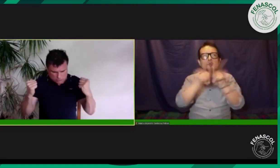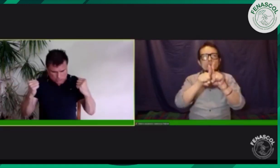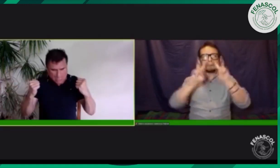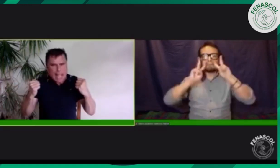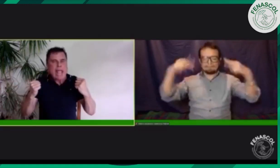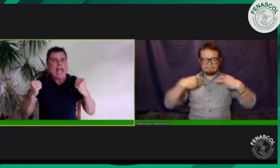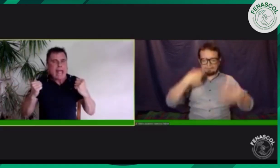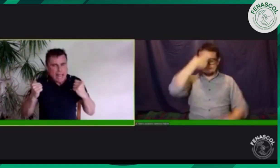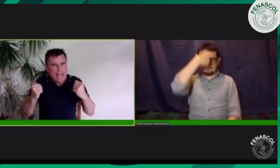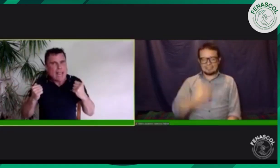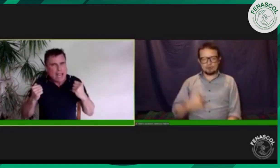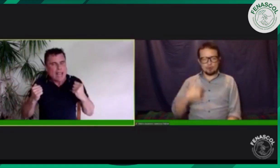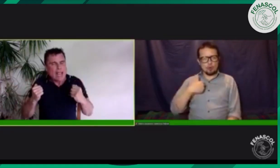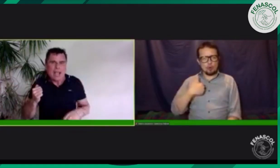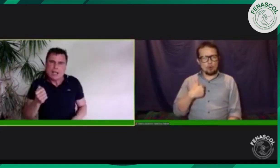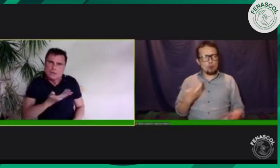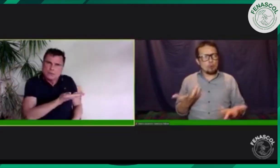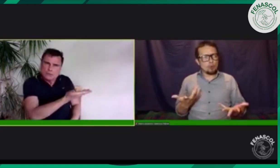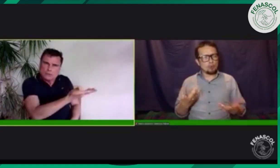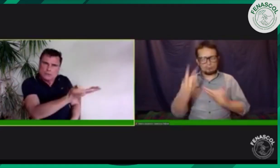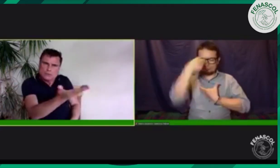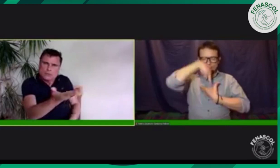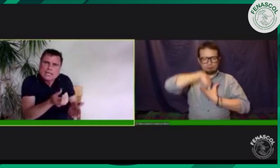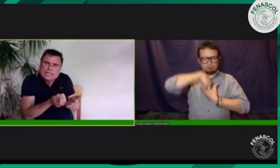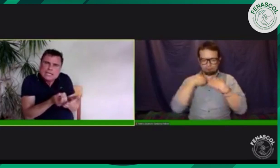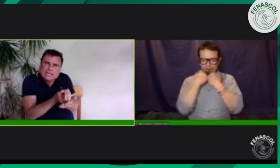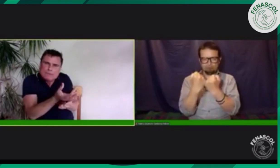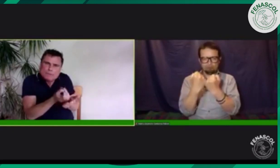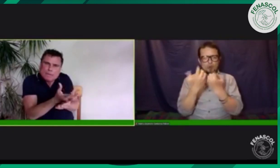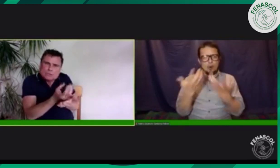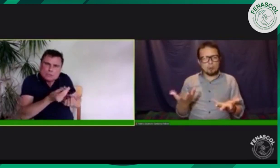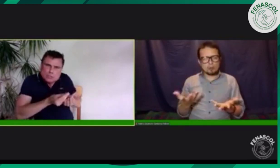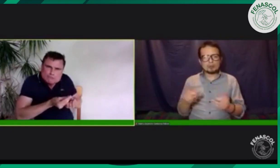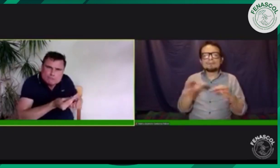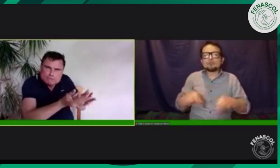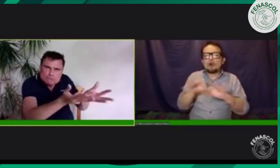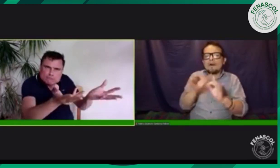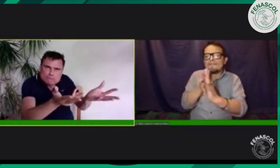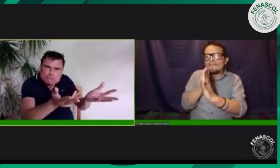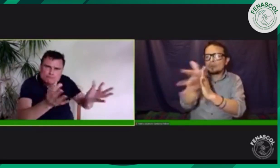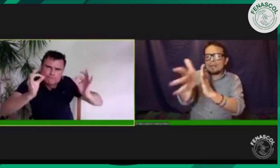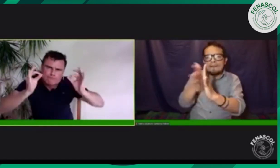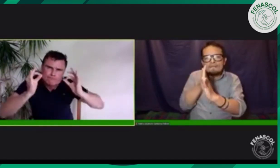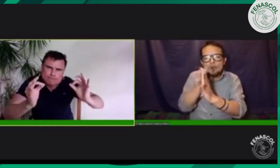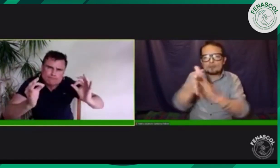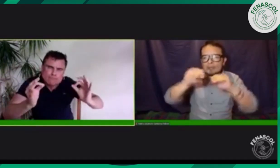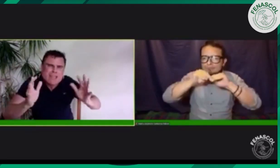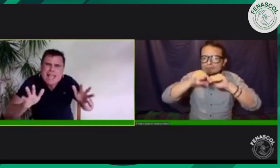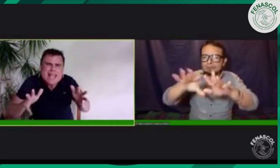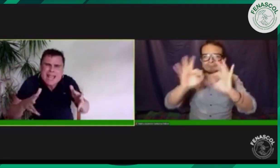Necesitamos analizarnos y entender cómo es la situación, entender a quién se está dando la información y que la información se